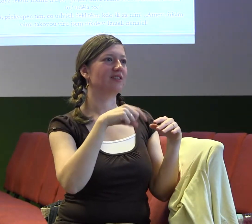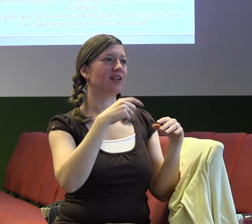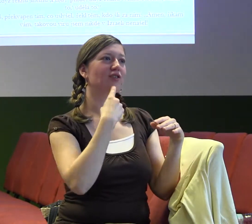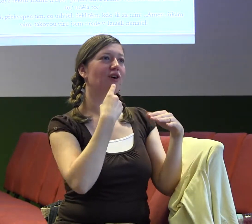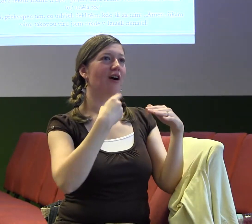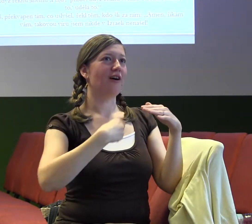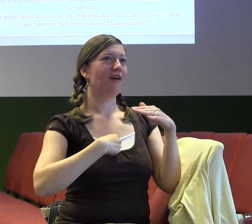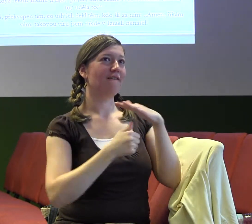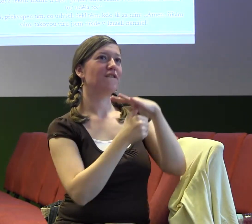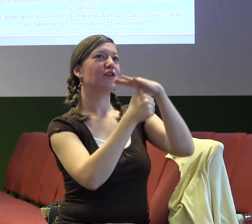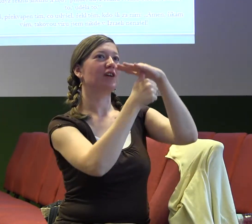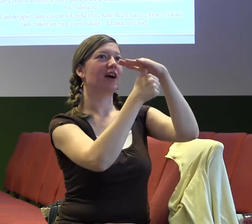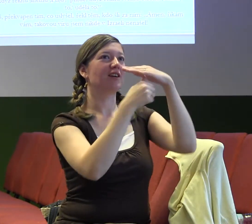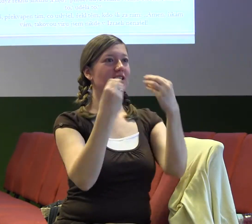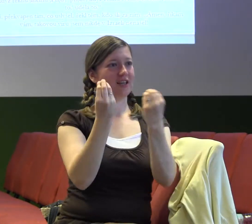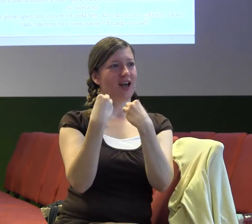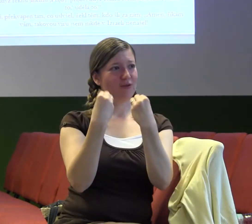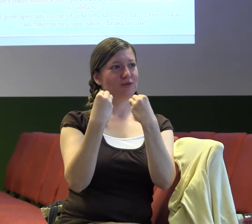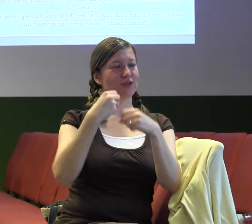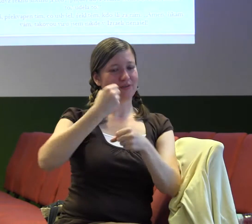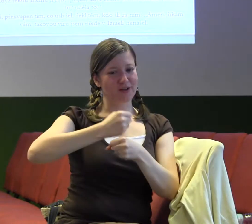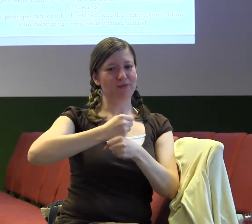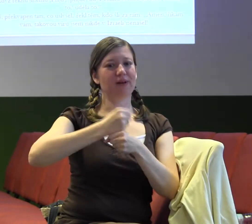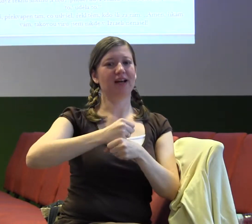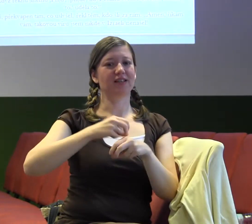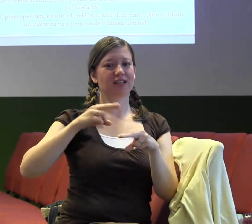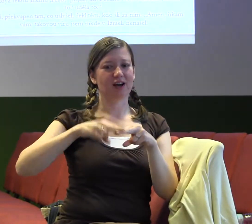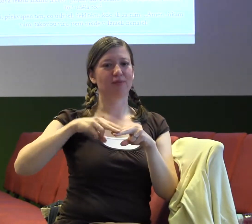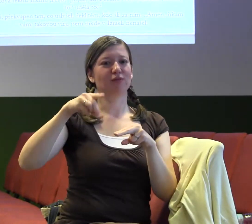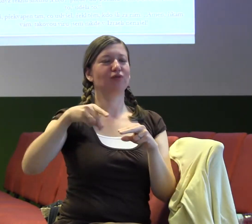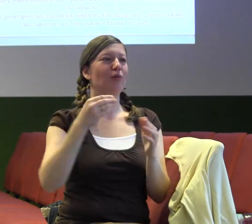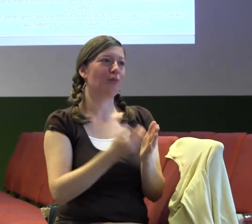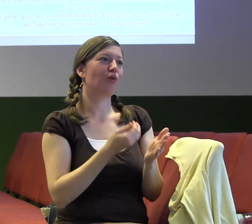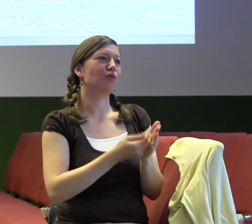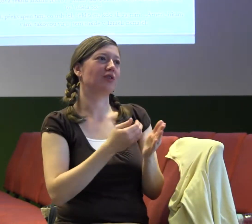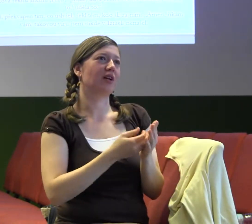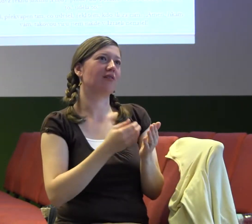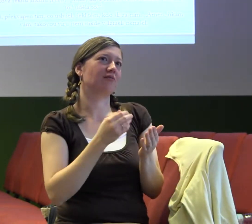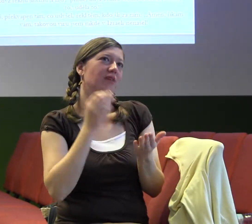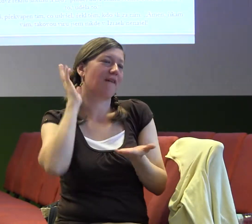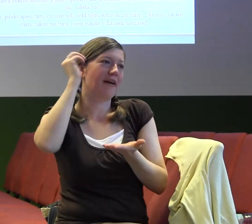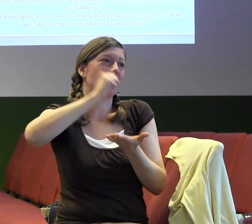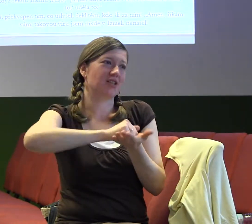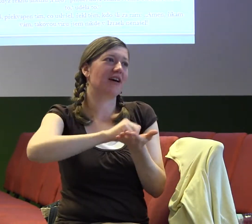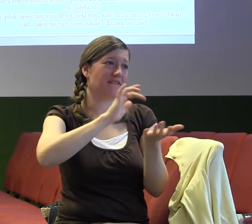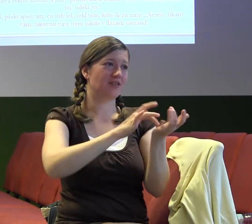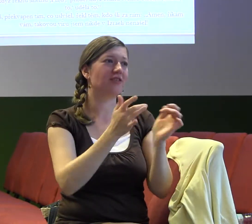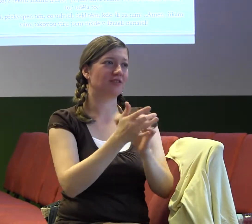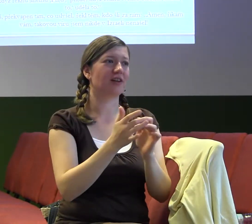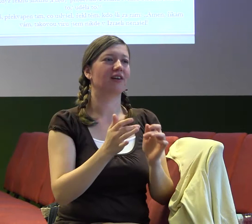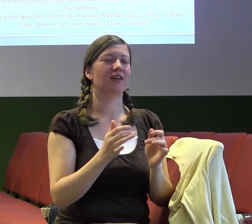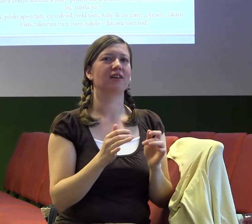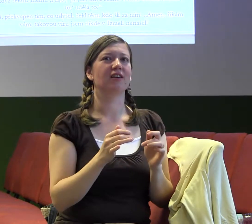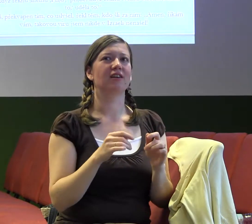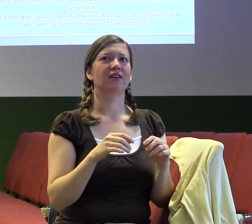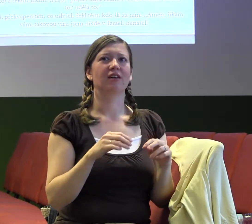A jeden z dalších důvodů může být, proč chodit do práce nebo do škody, že v Biblii se říká, že kdo je věrný v malém, tak bude věrný i ve